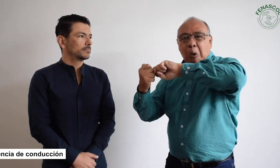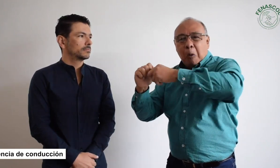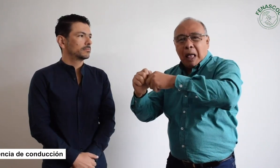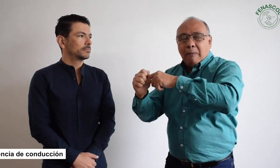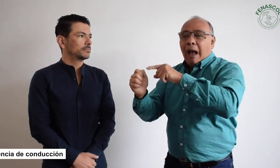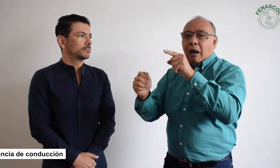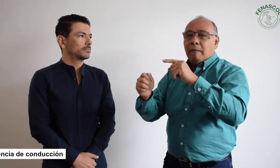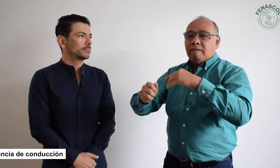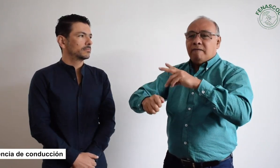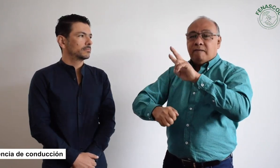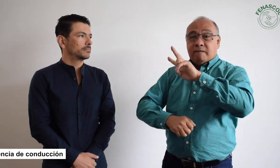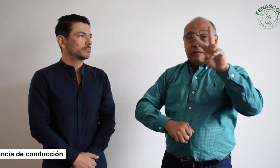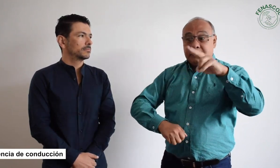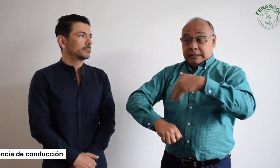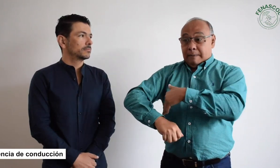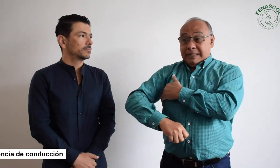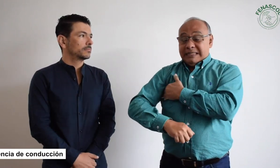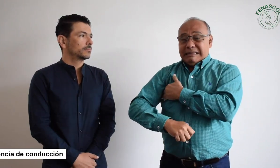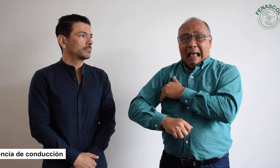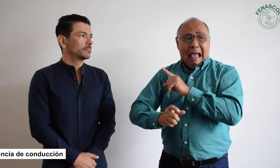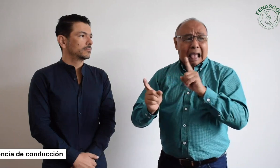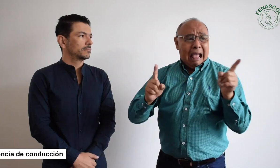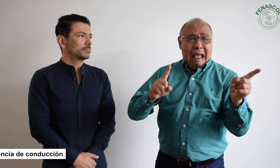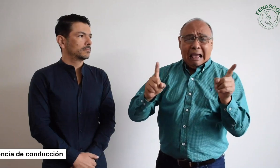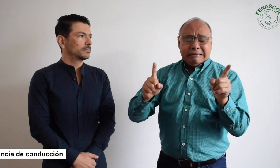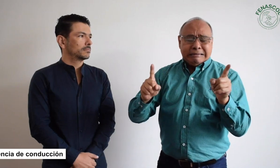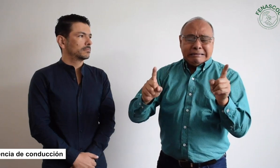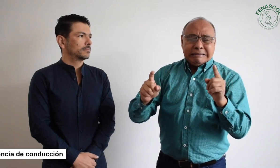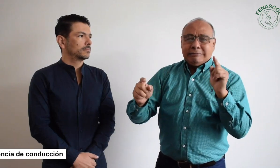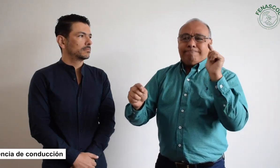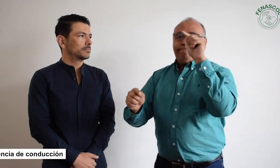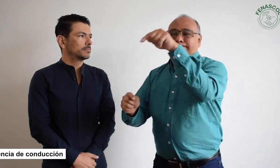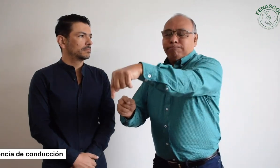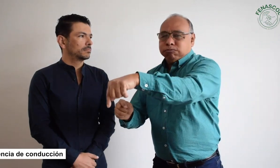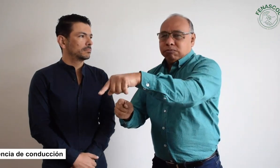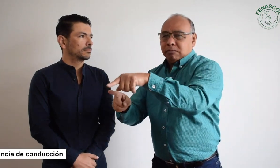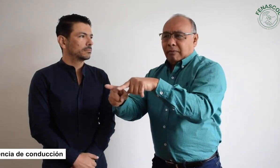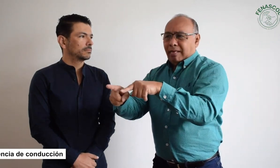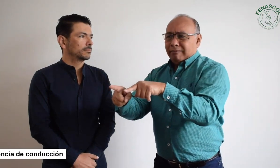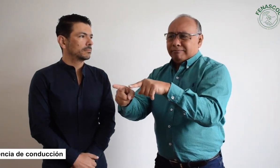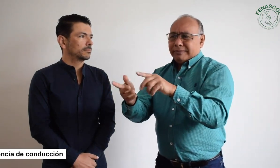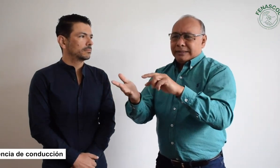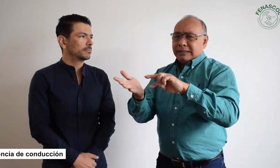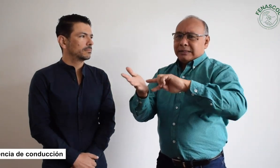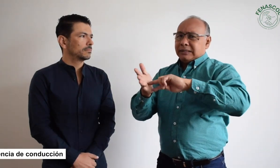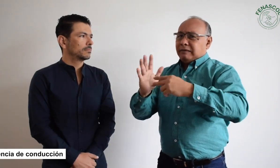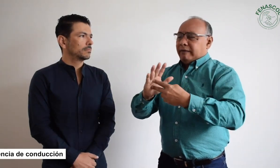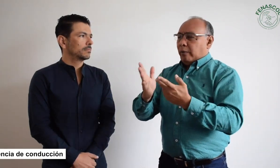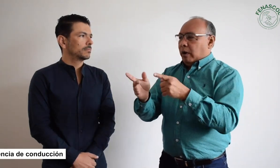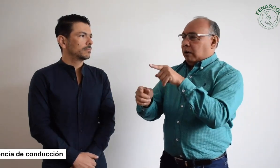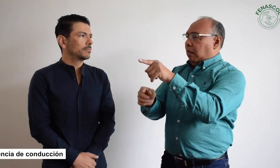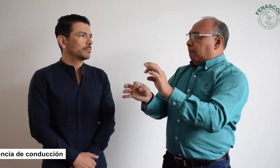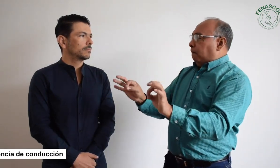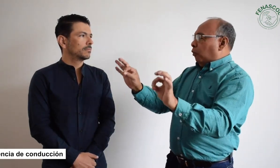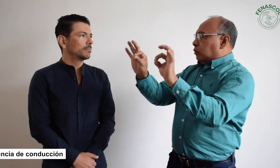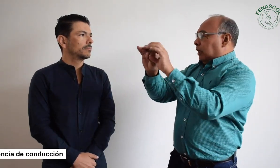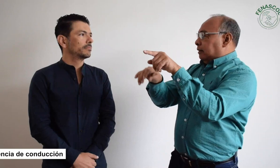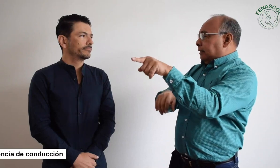demás surgió una problemática. Así que desde el viceministerio de transporte se decidió y se dio prioridad a ese tema